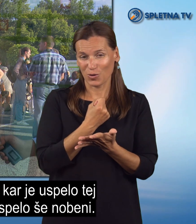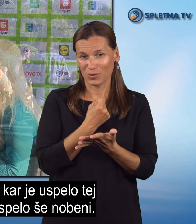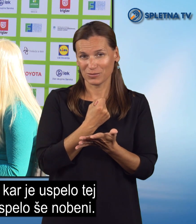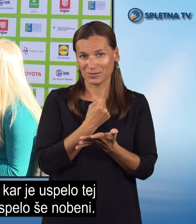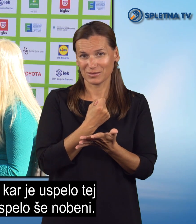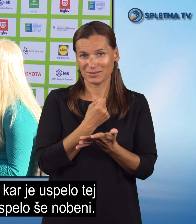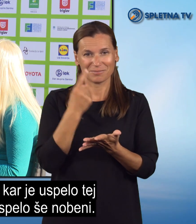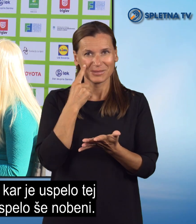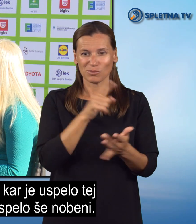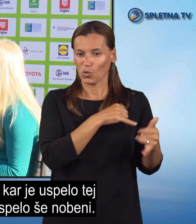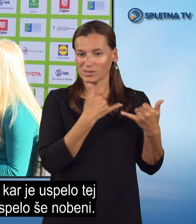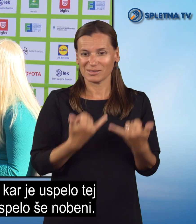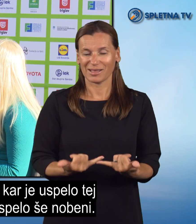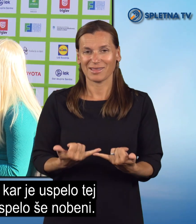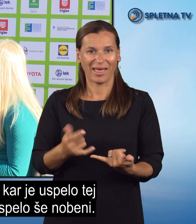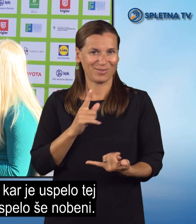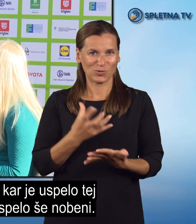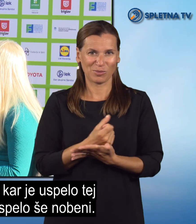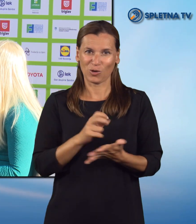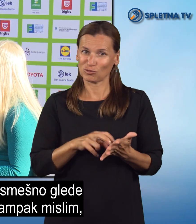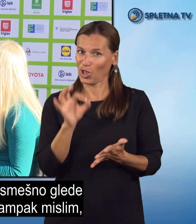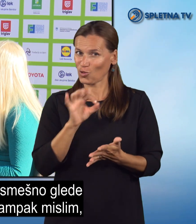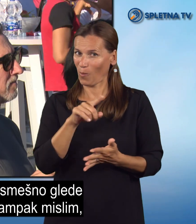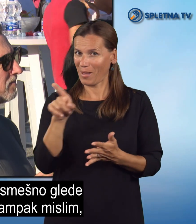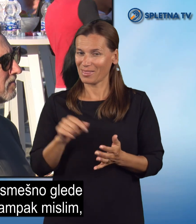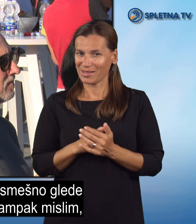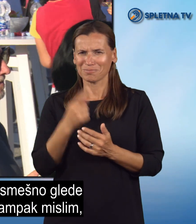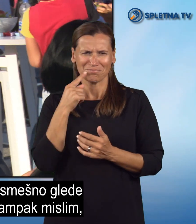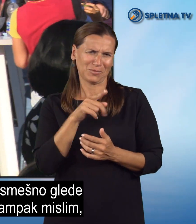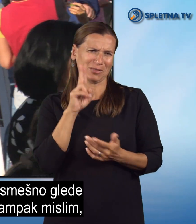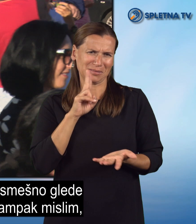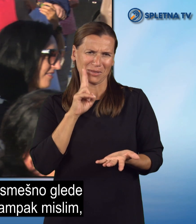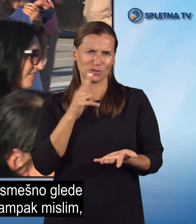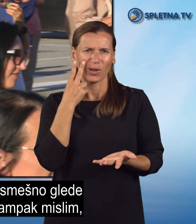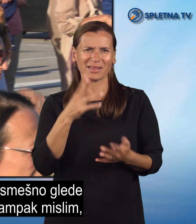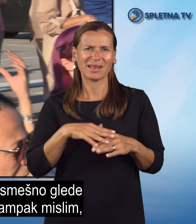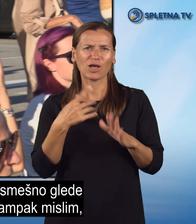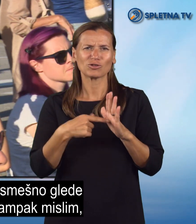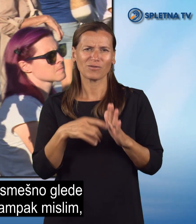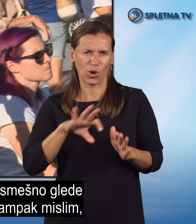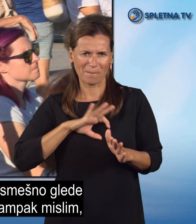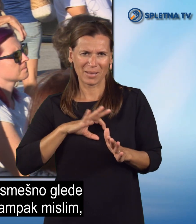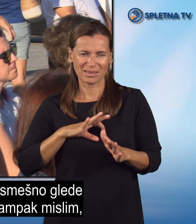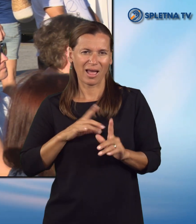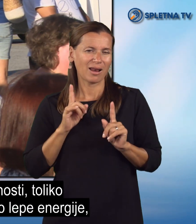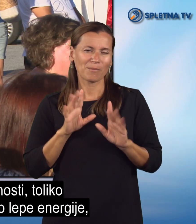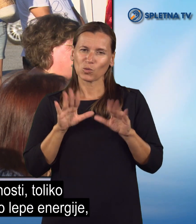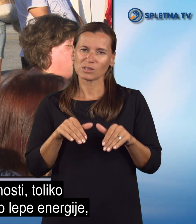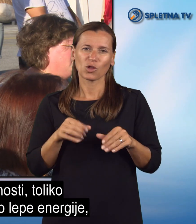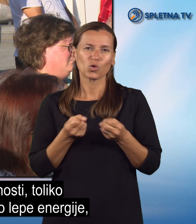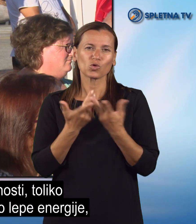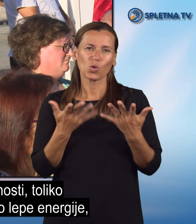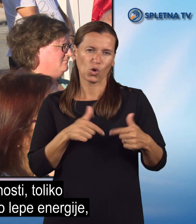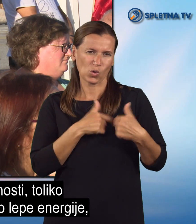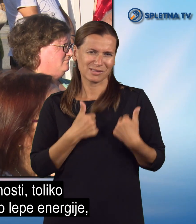ni uspel še nobeni, pa to mogoče se zdi smešno, glede na število medalja, ampak mislim, da je to kajne